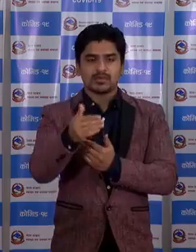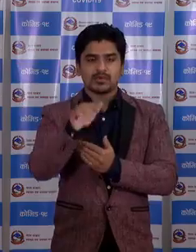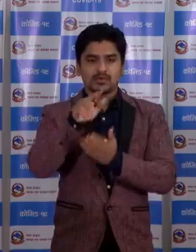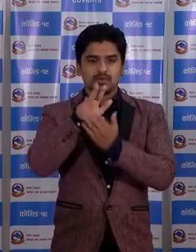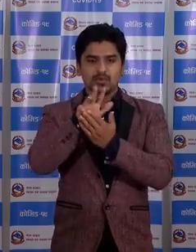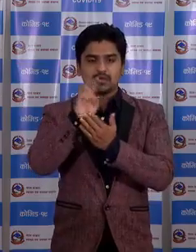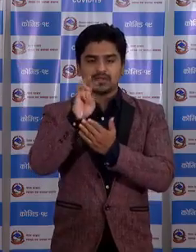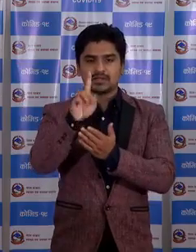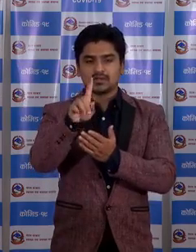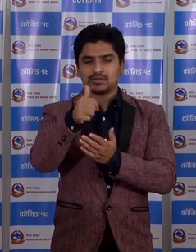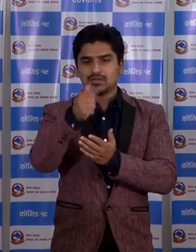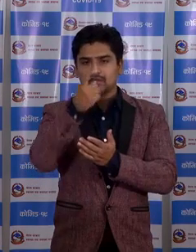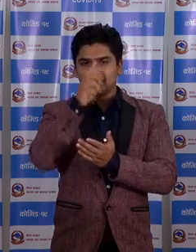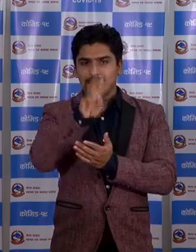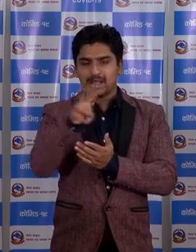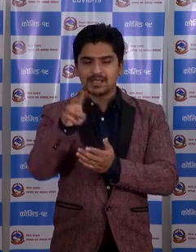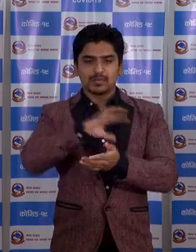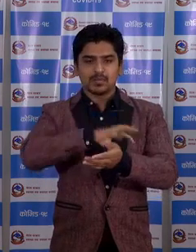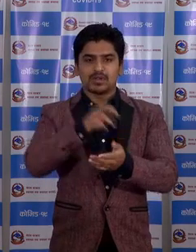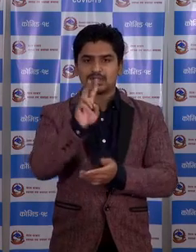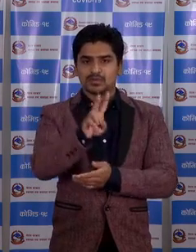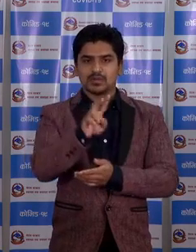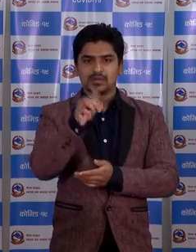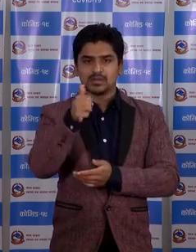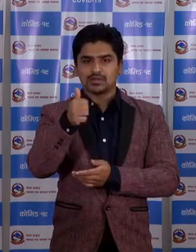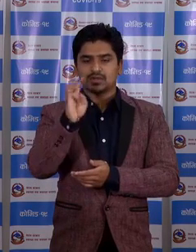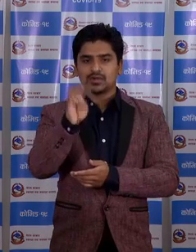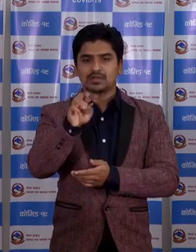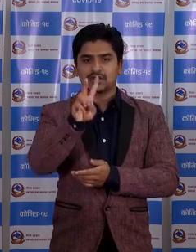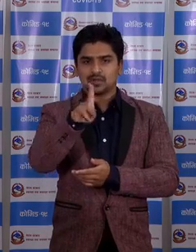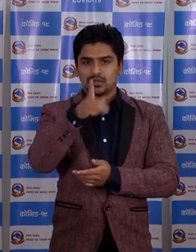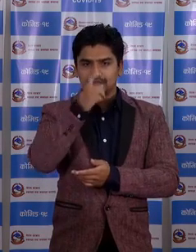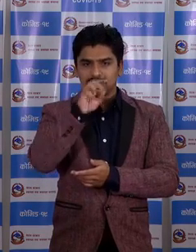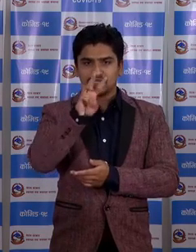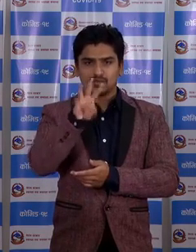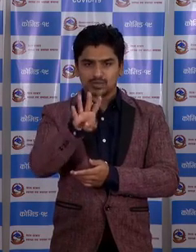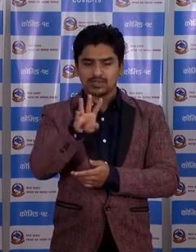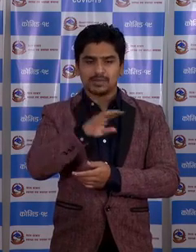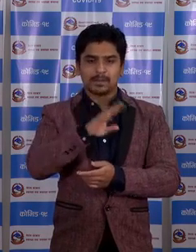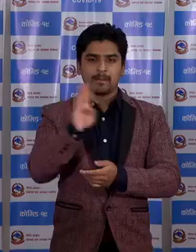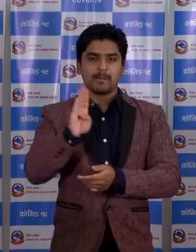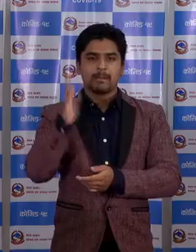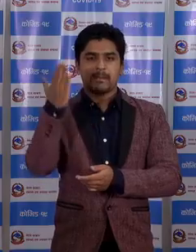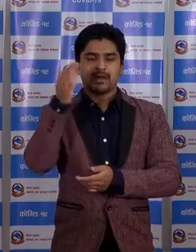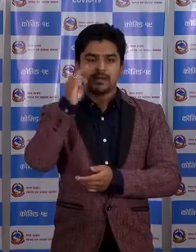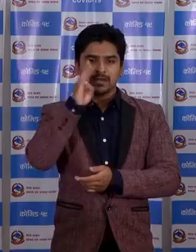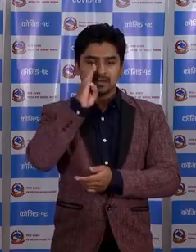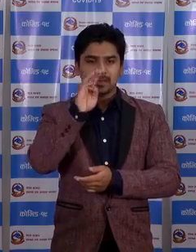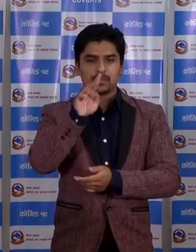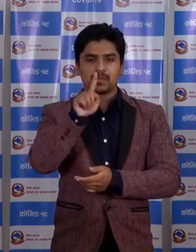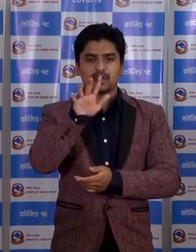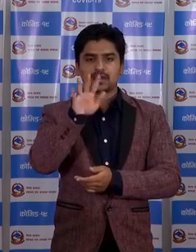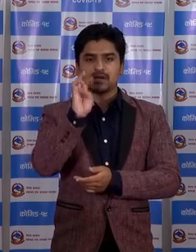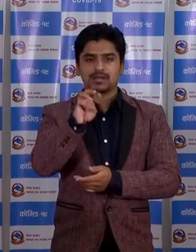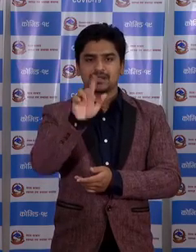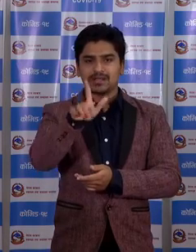,622 प्रदेश नम्मर दुई मा 6,234 बागमती प्रदेश मा 15